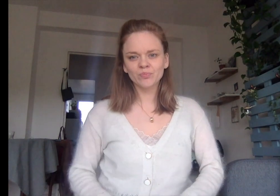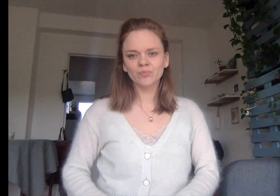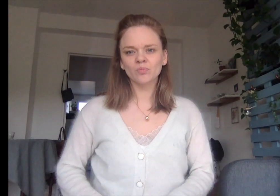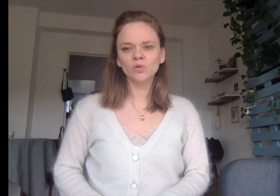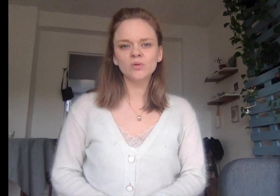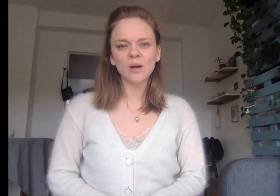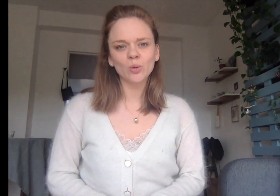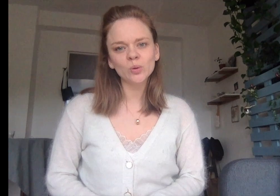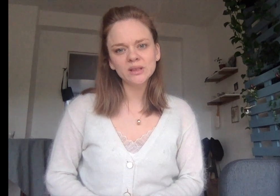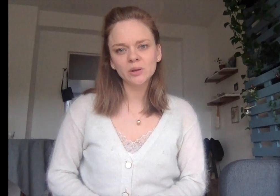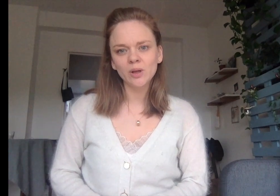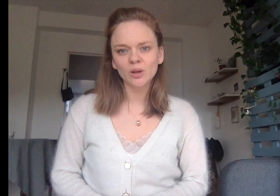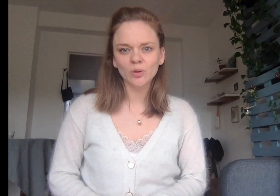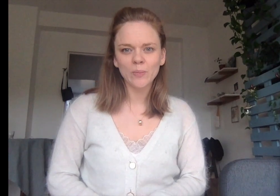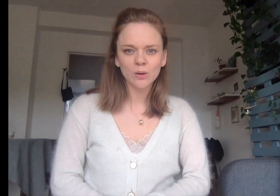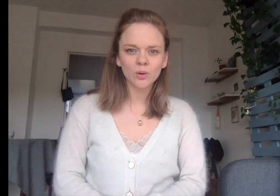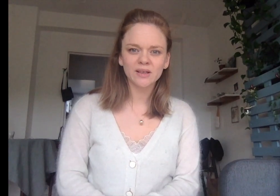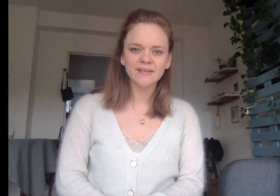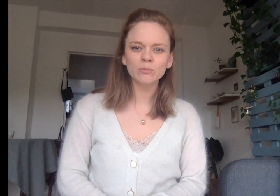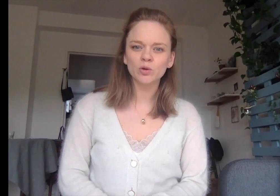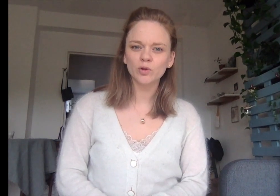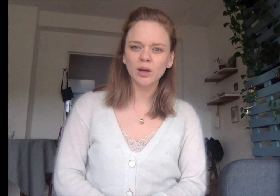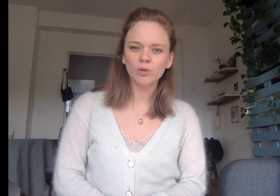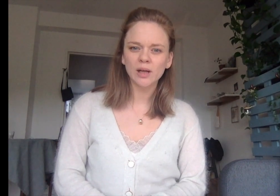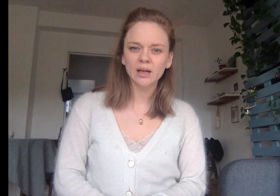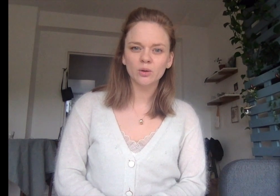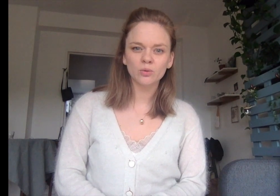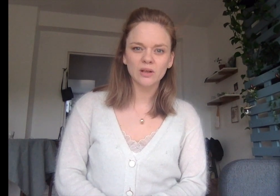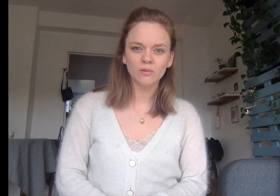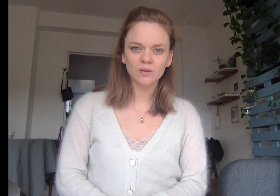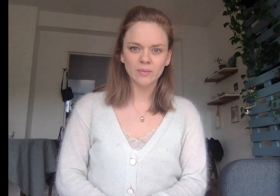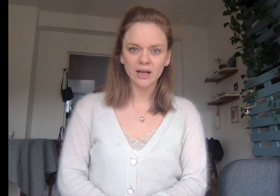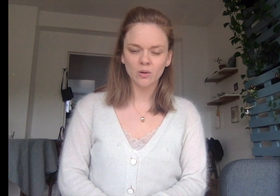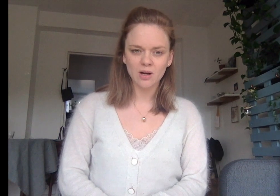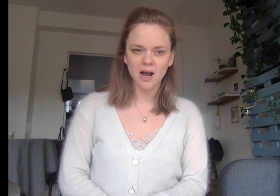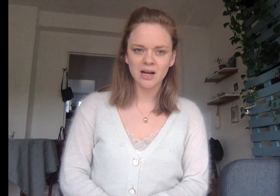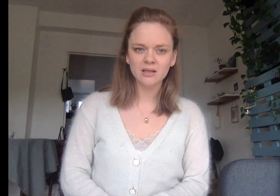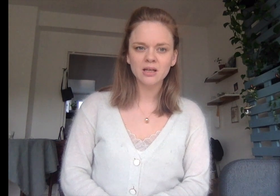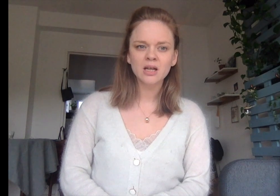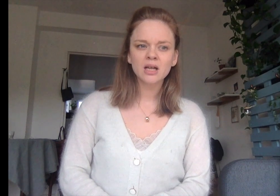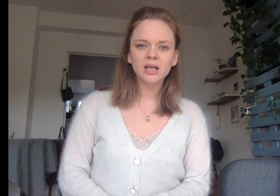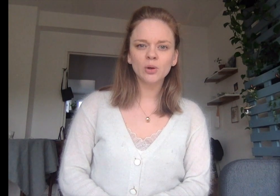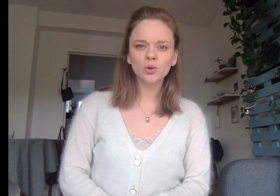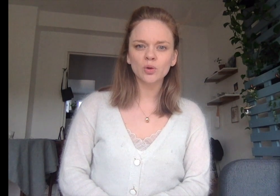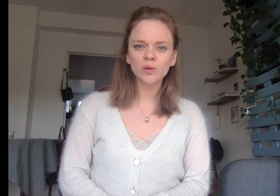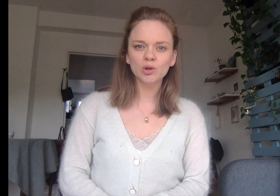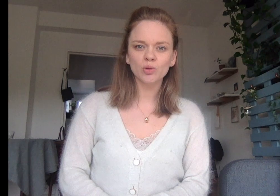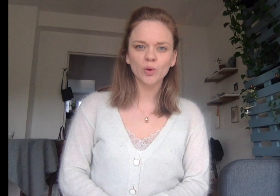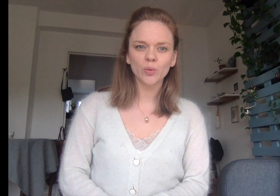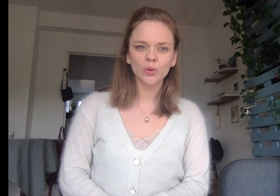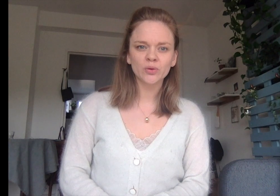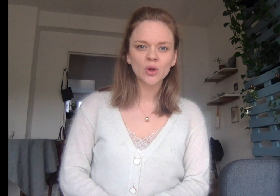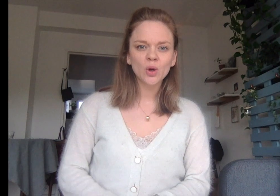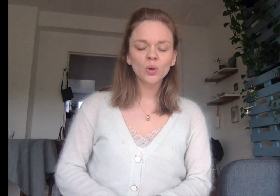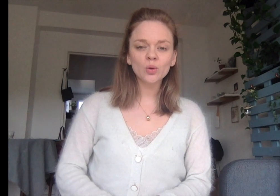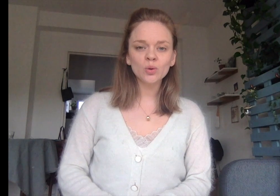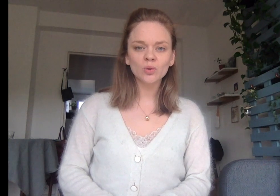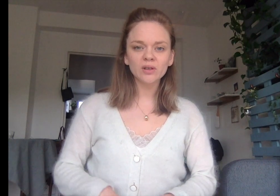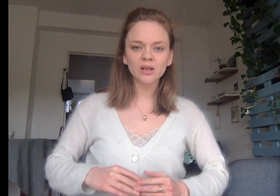Nous allons continuer notre parcours des thèmes de vocabulaire que nous avions démarré en classe. Et aujourd'hui, je te propose une vidéo